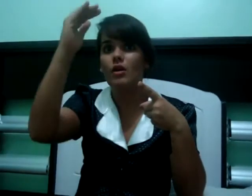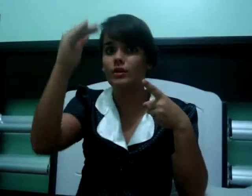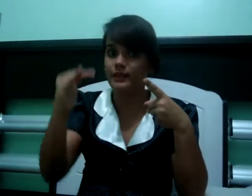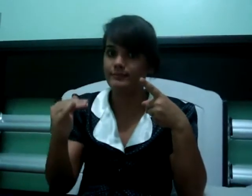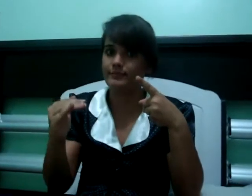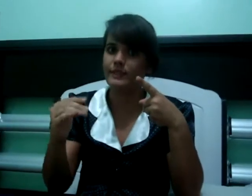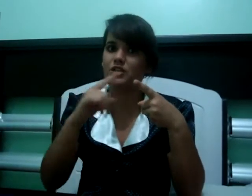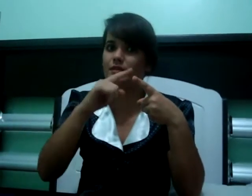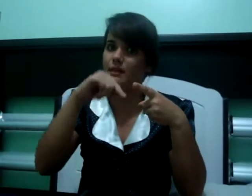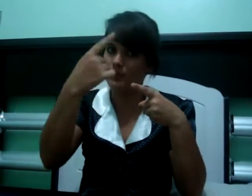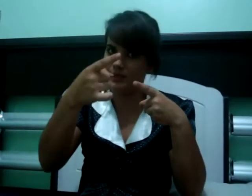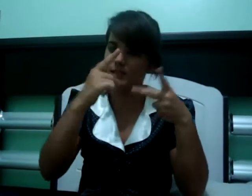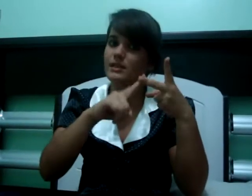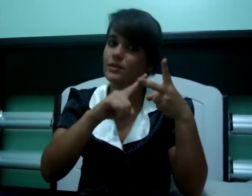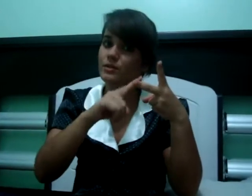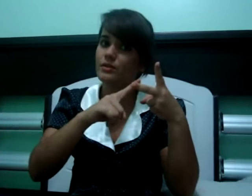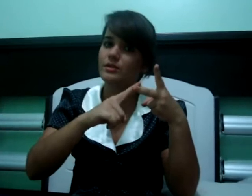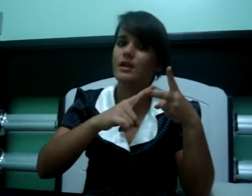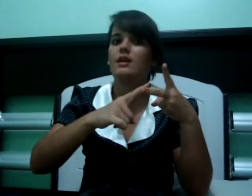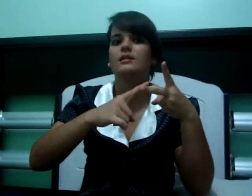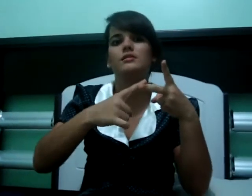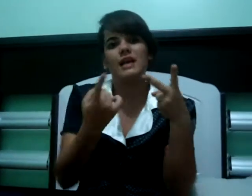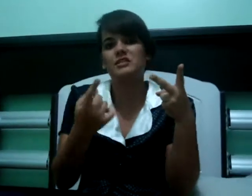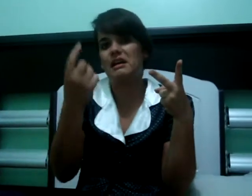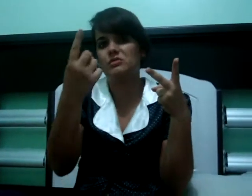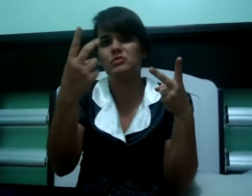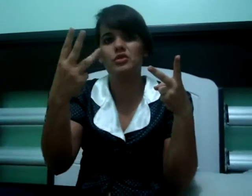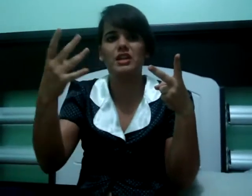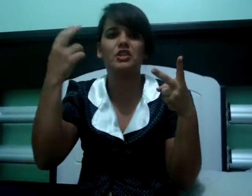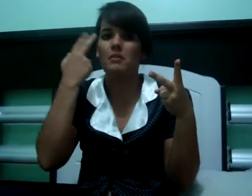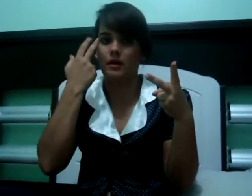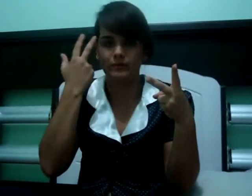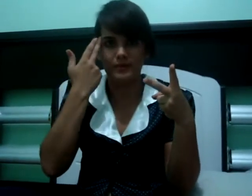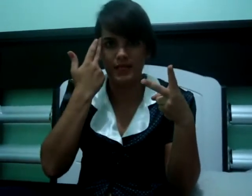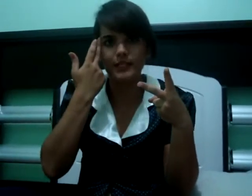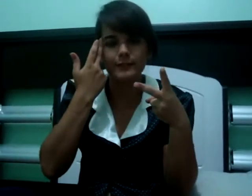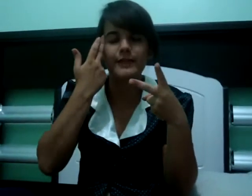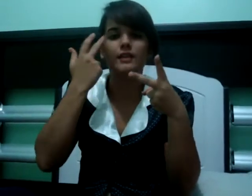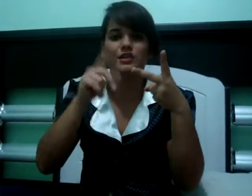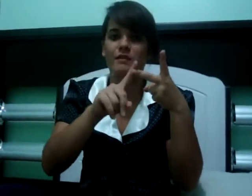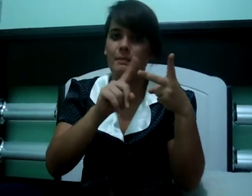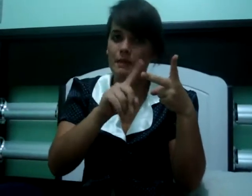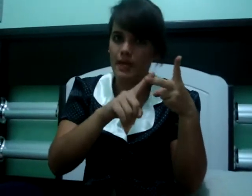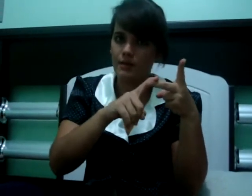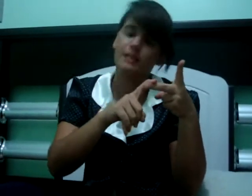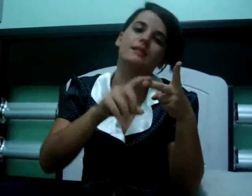ordem, que a gente vai ver depois. E os segundos são os cardinais, um, dois, três, normal, certo? A gente vai ver primeiro esses